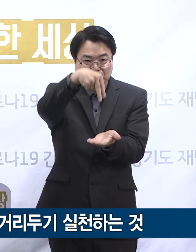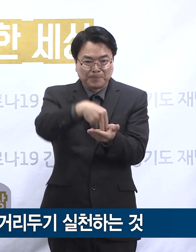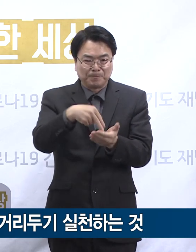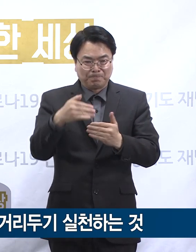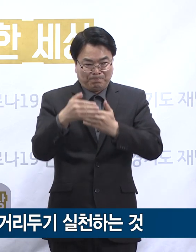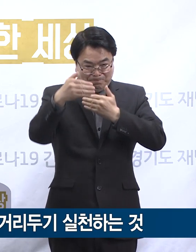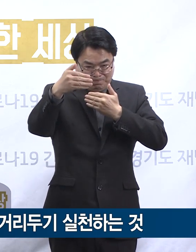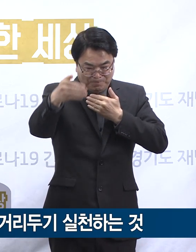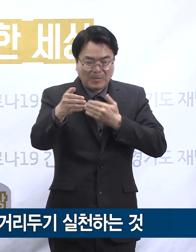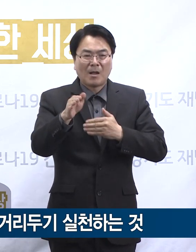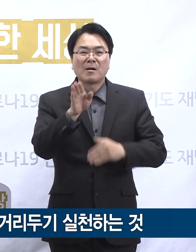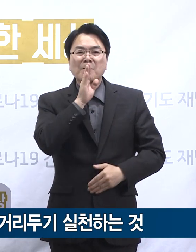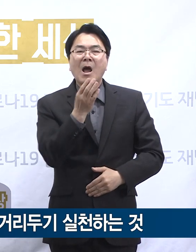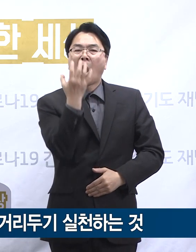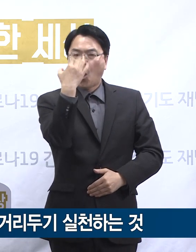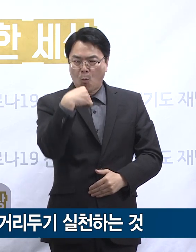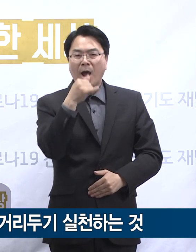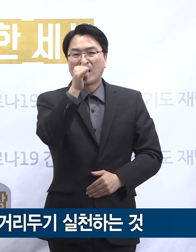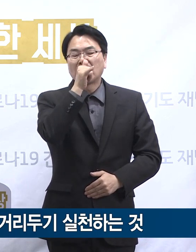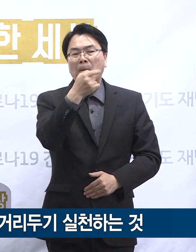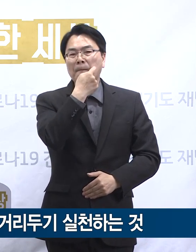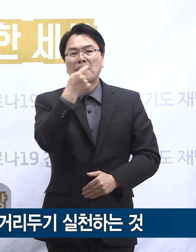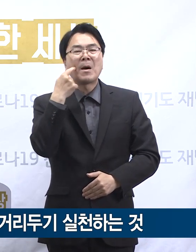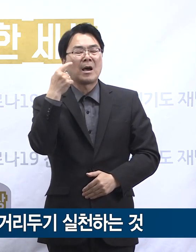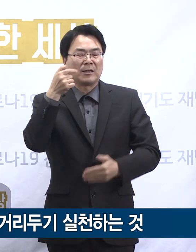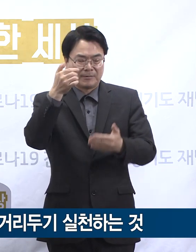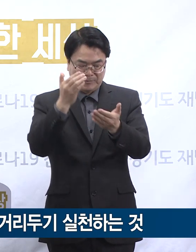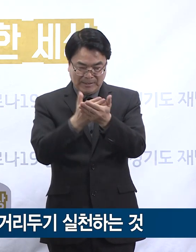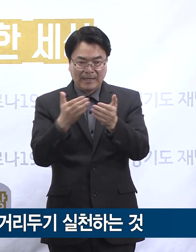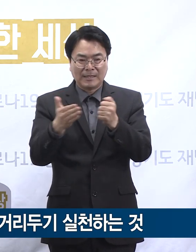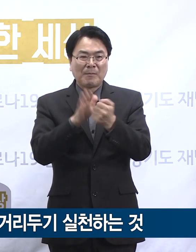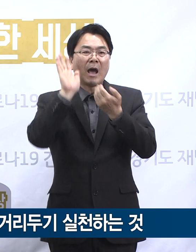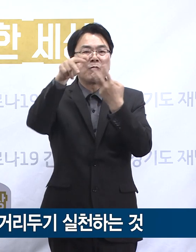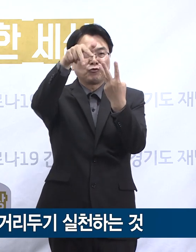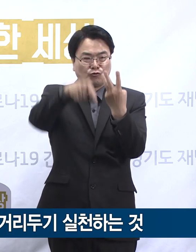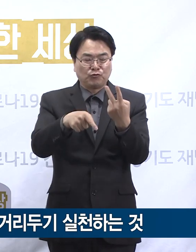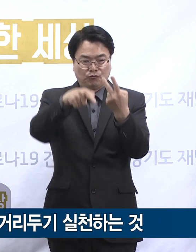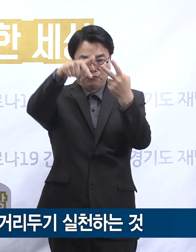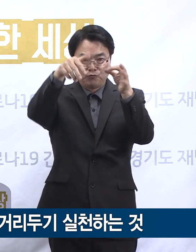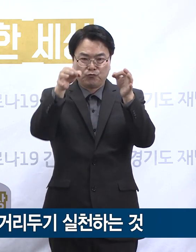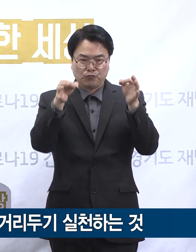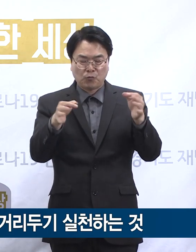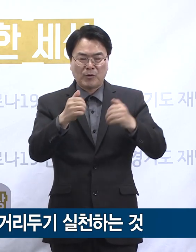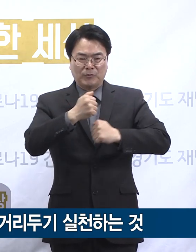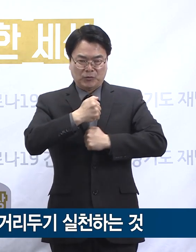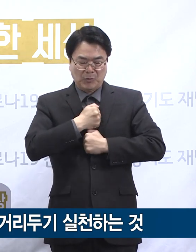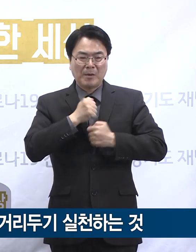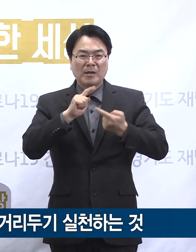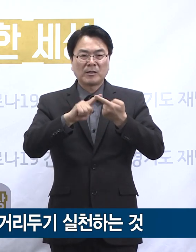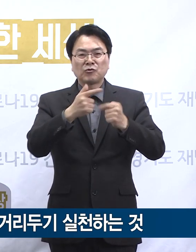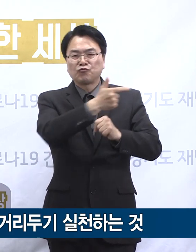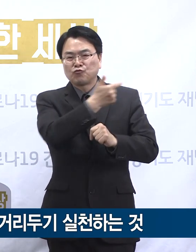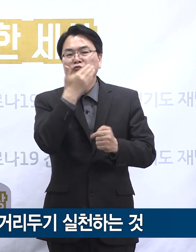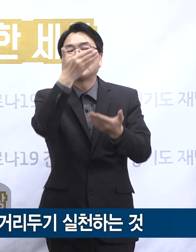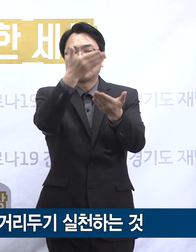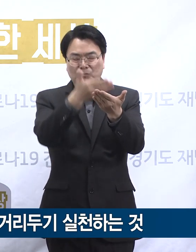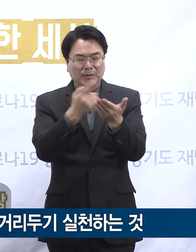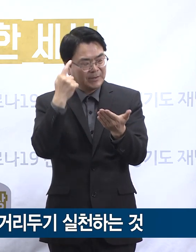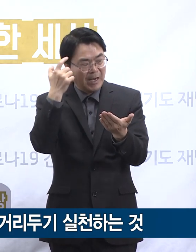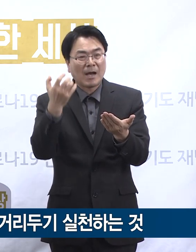나타나고 있다고 판단하고 있으며 앞으로 2주간의 참여도가 코로나19 사태 해결에 관건이 될 것으로 전망하고 있습니다.